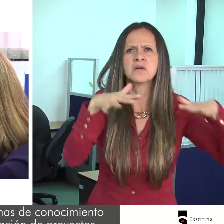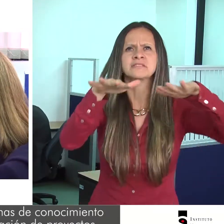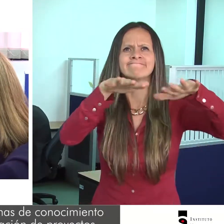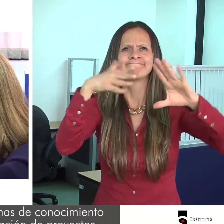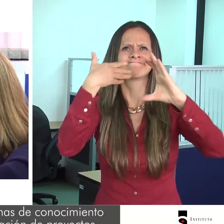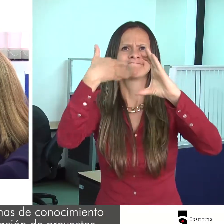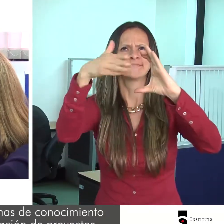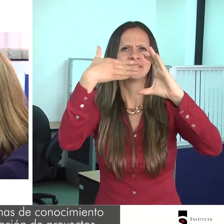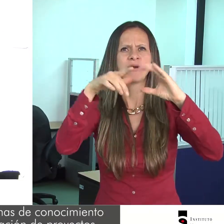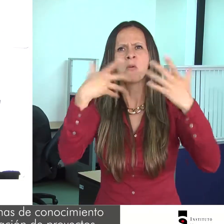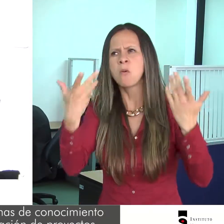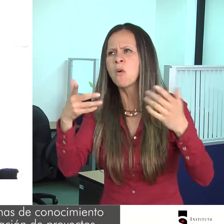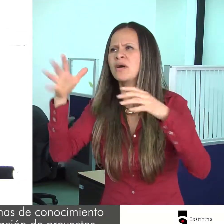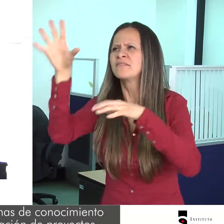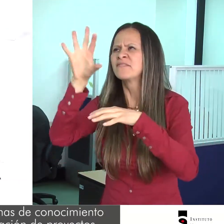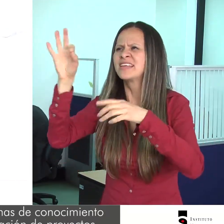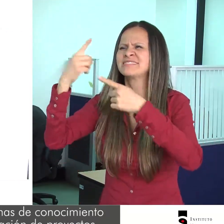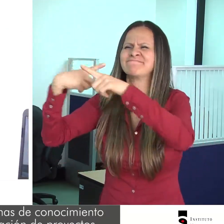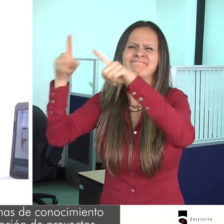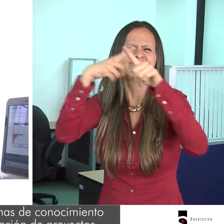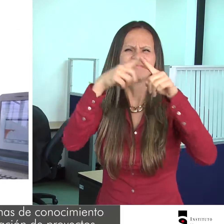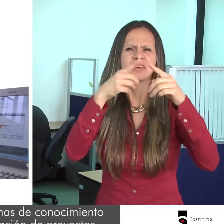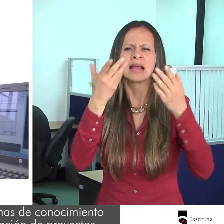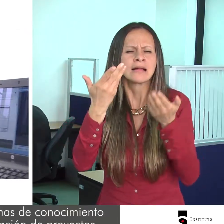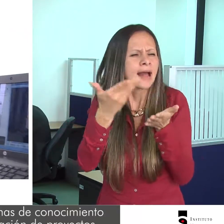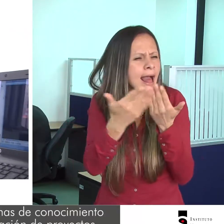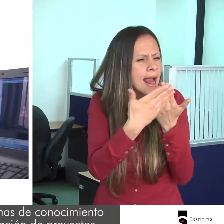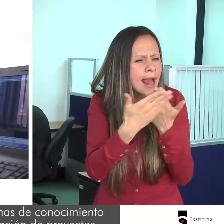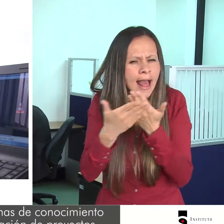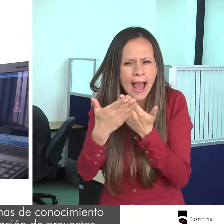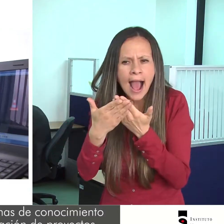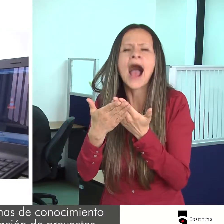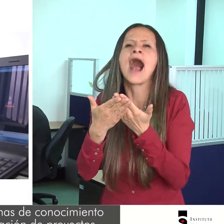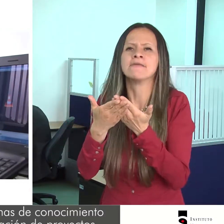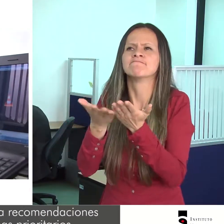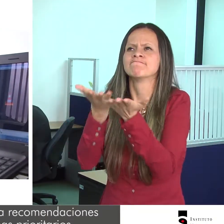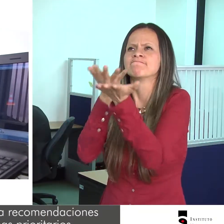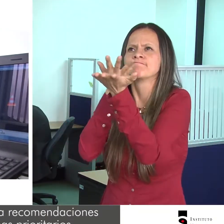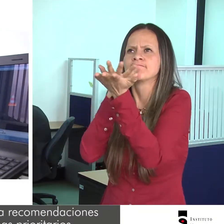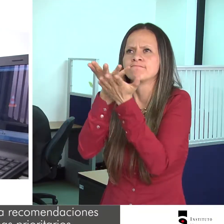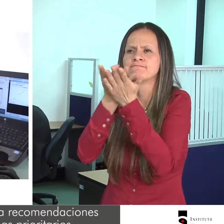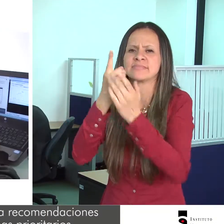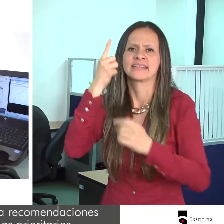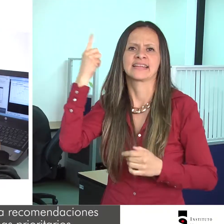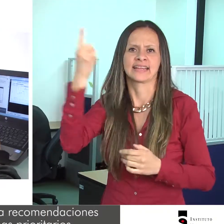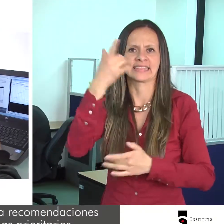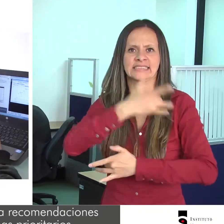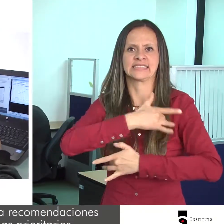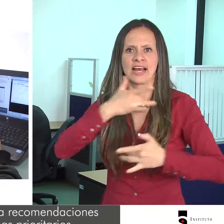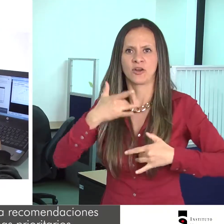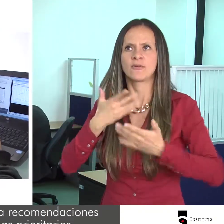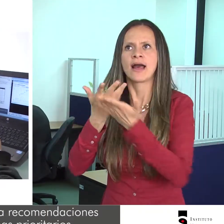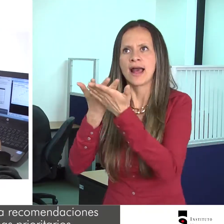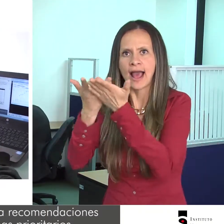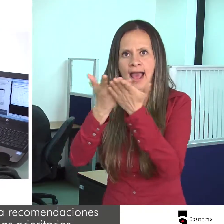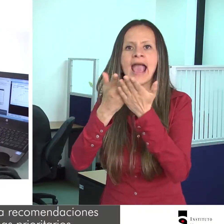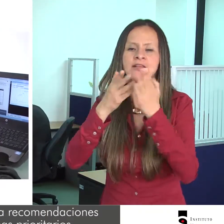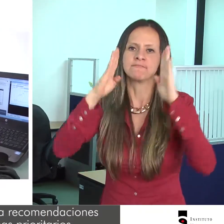El Echaz del conocimiento que requieren la formulación de proyectos de investigación y genera recomendaciones en